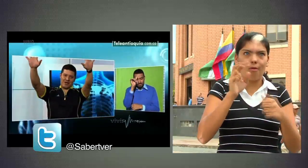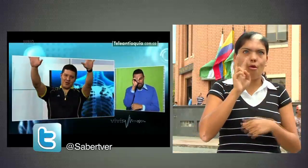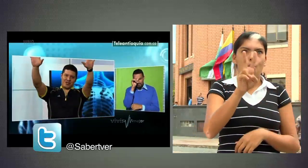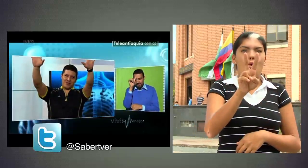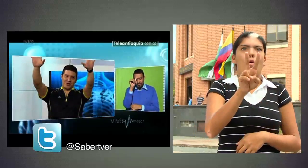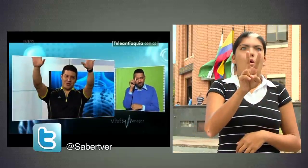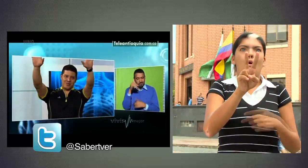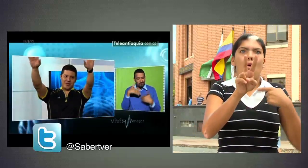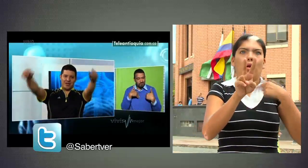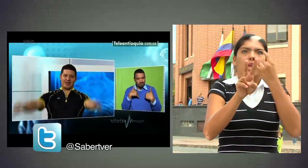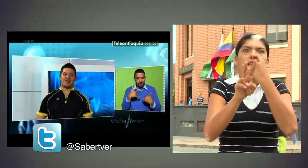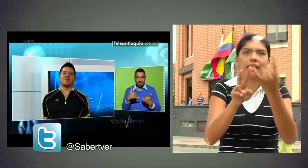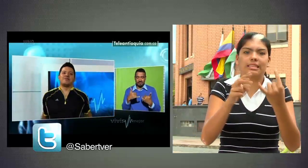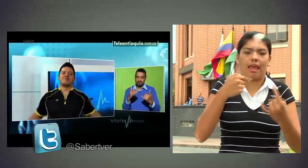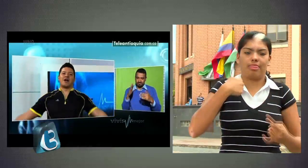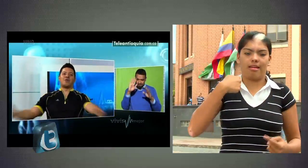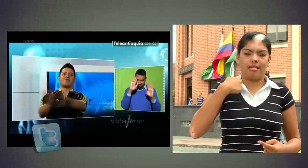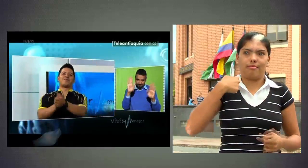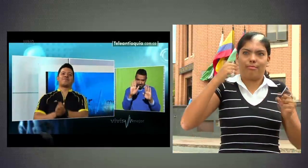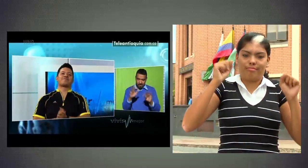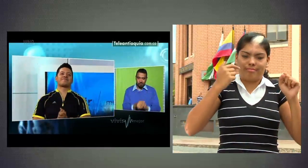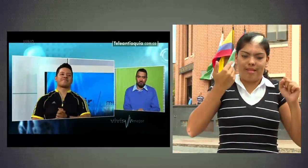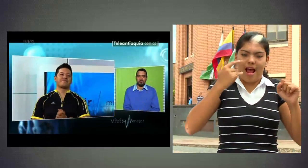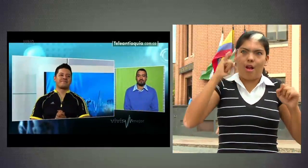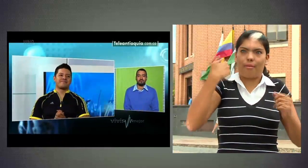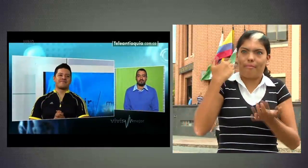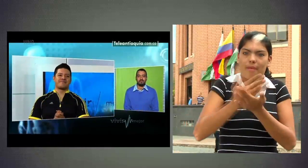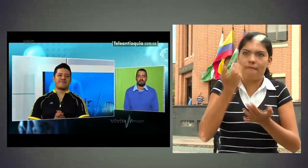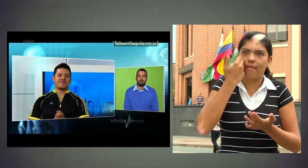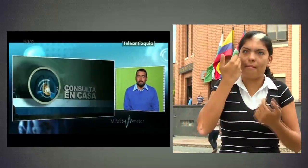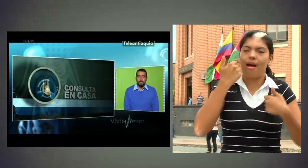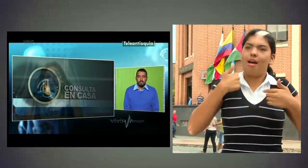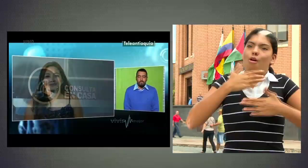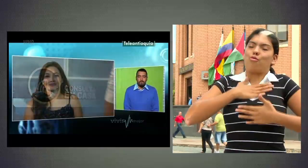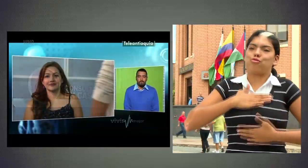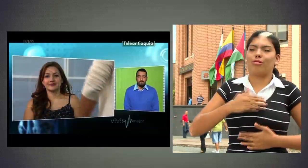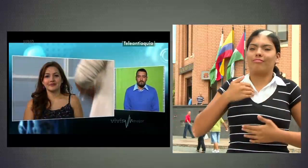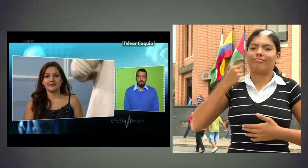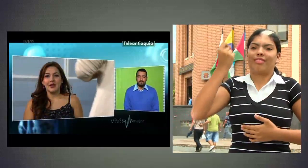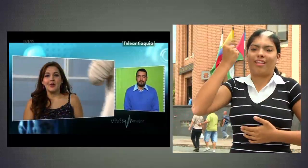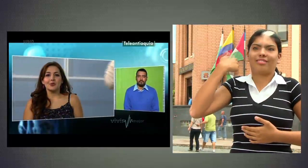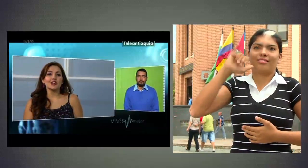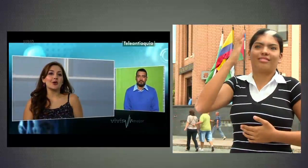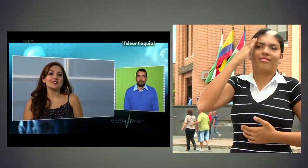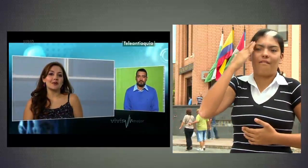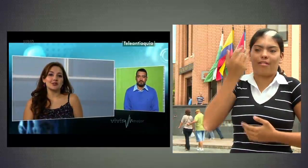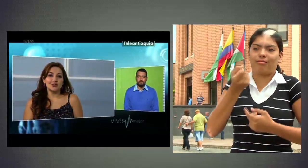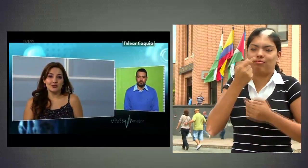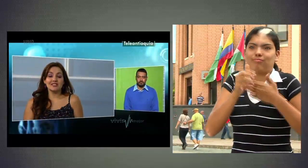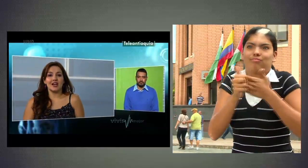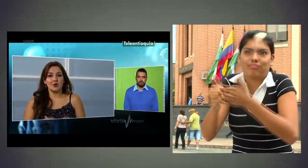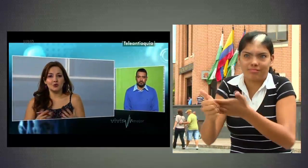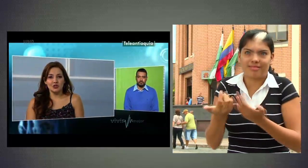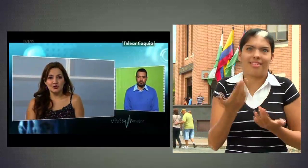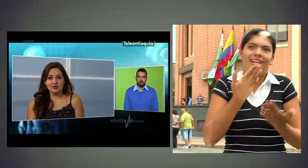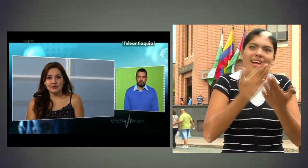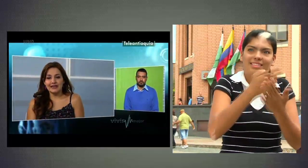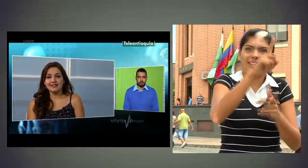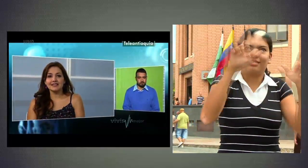Allí puedo mirar cosas de interés, si algo me pasa, si me siento enferma, pues ya me voy a sentir más tranquila porque ahí puedo encontrar una